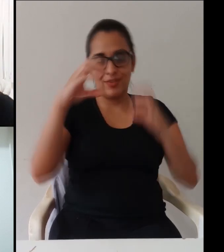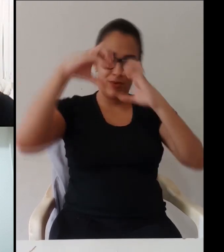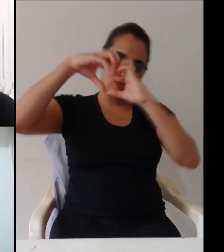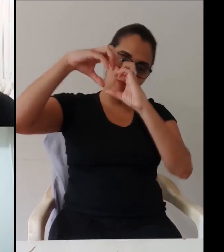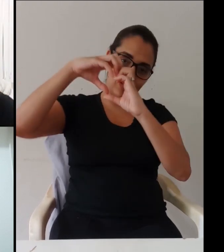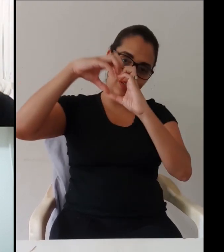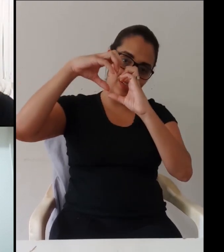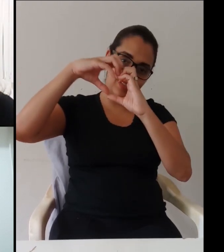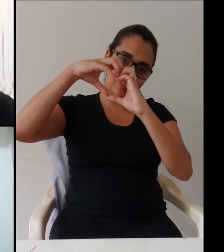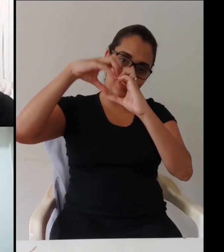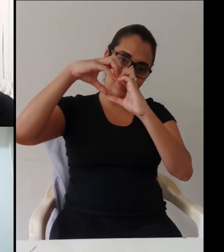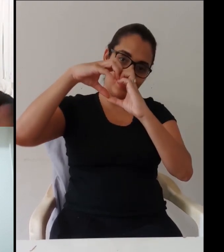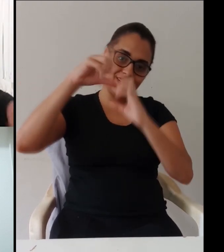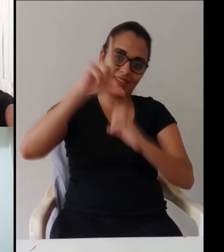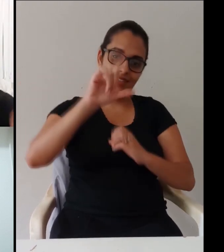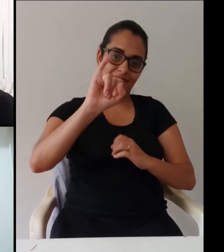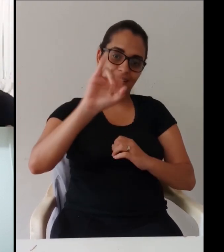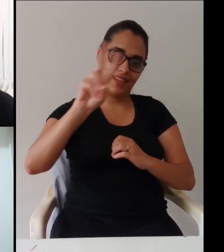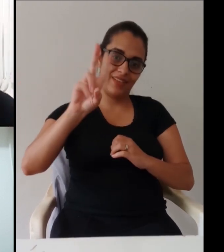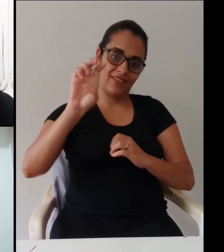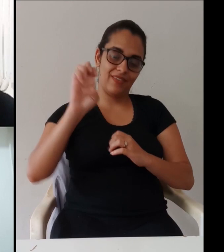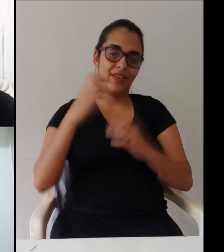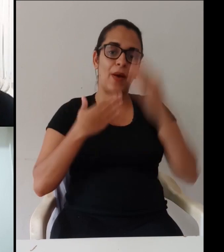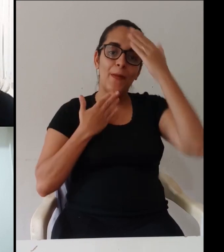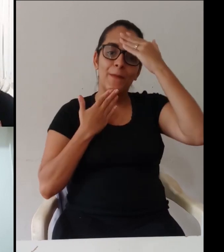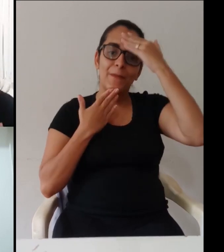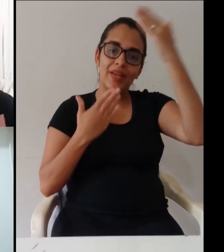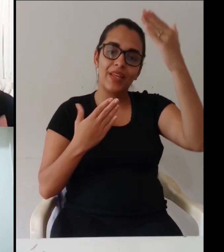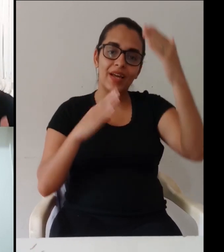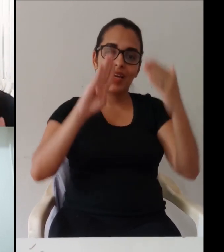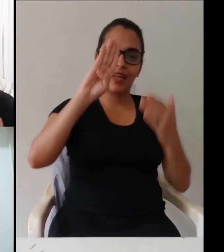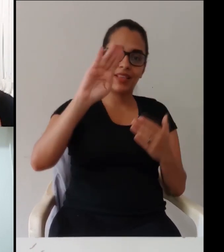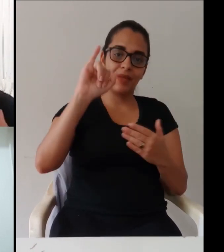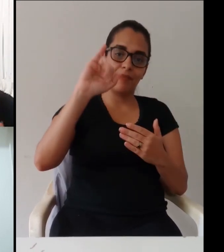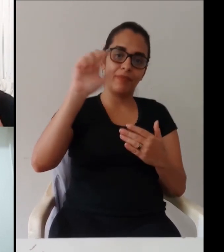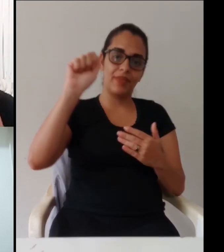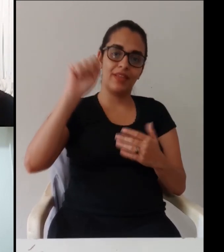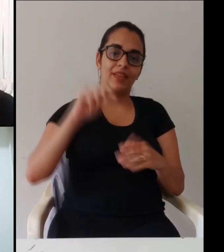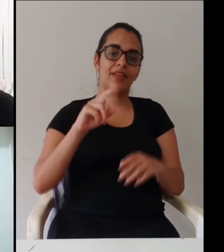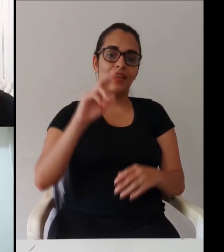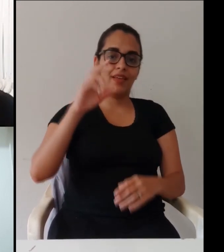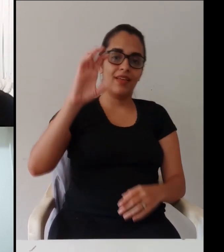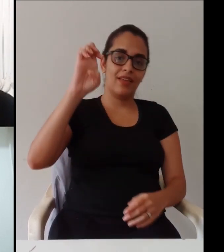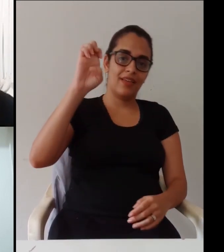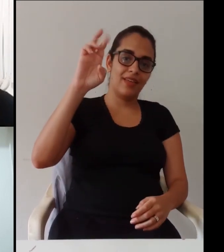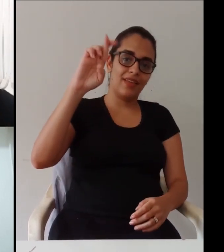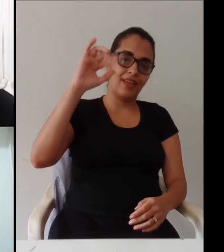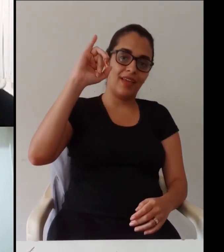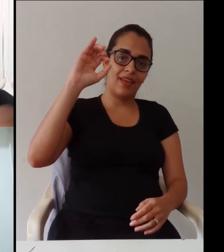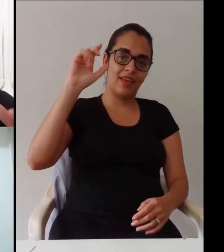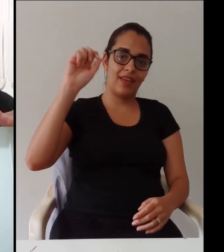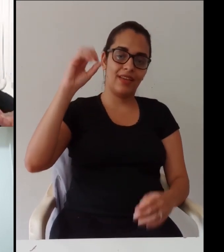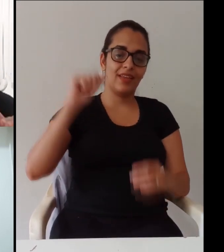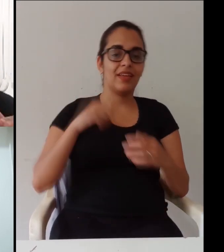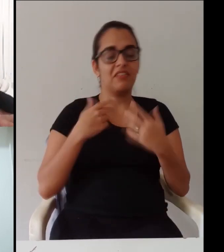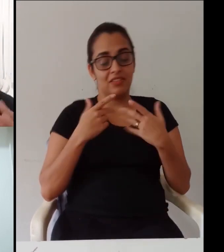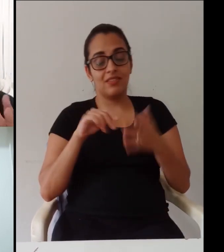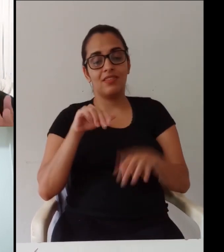tá bom beijos pra todos brigadas pra vocês e pelos coraçõezinhos que a gente recebeu nessa live